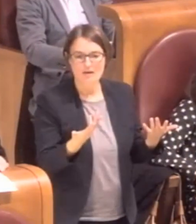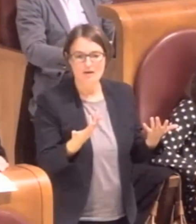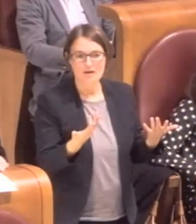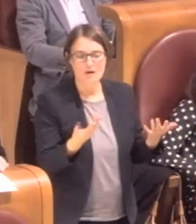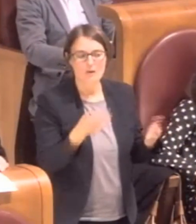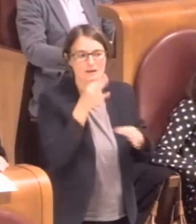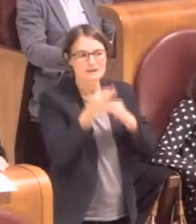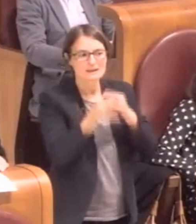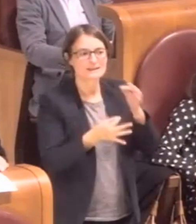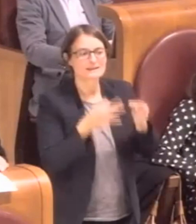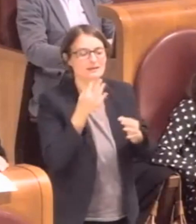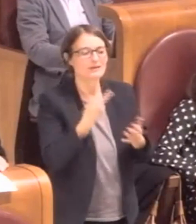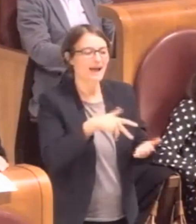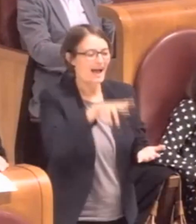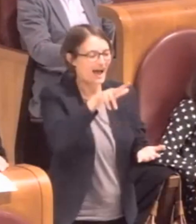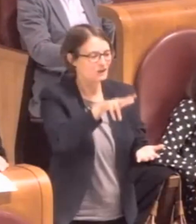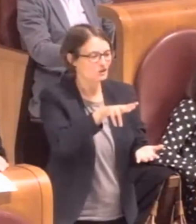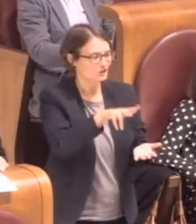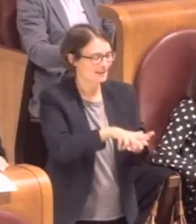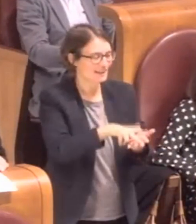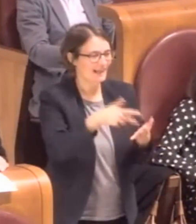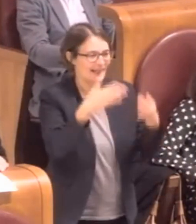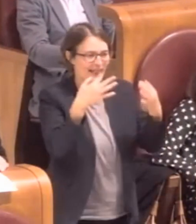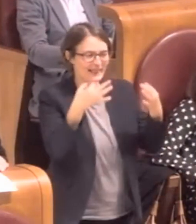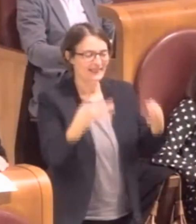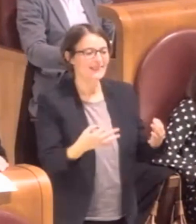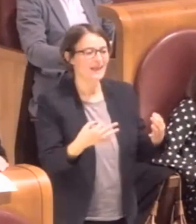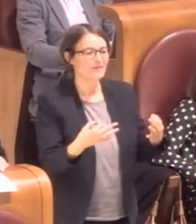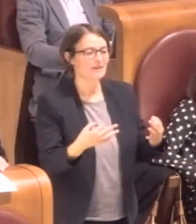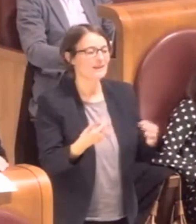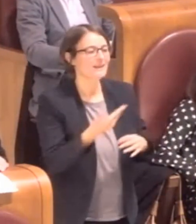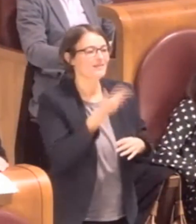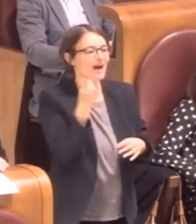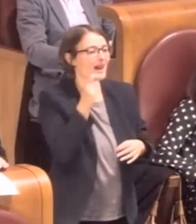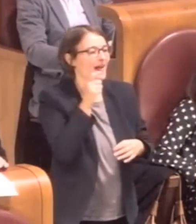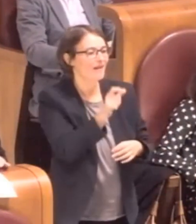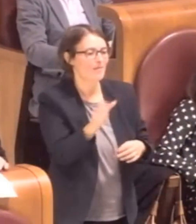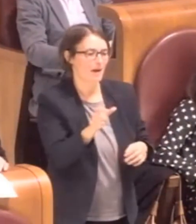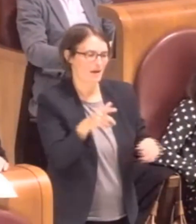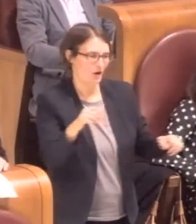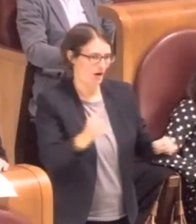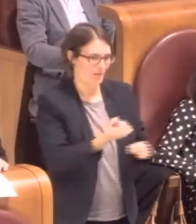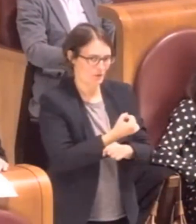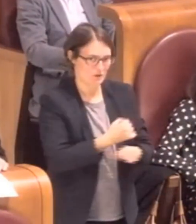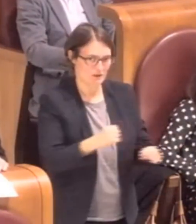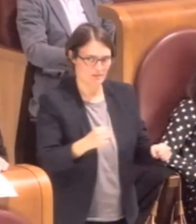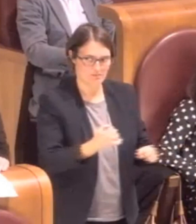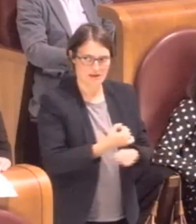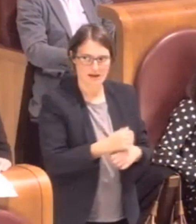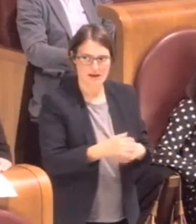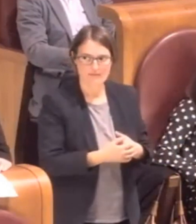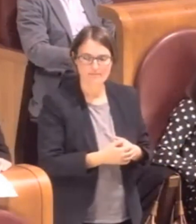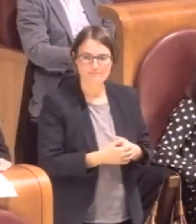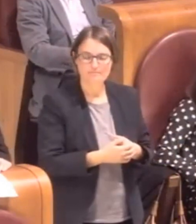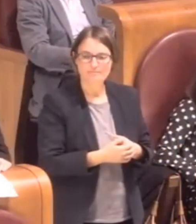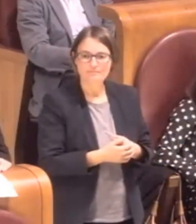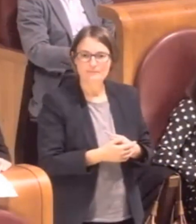la parola accertata in via definitiva o anche soltanto le parole in via definitiva. All'articolo